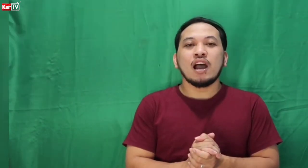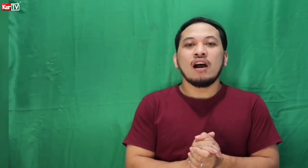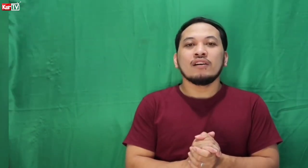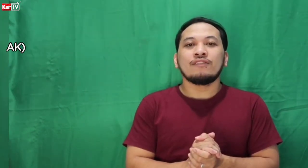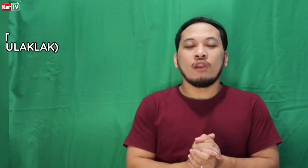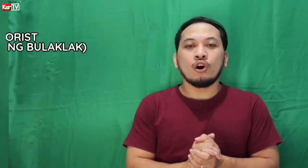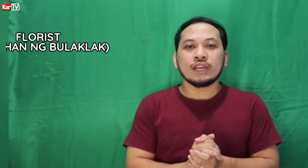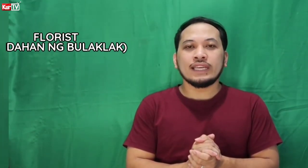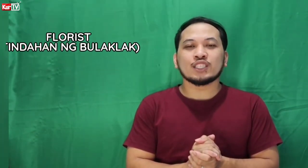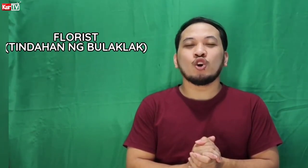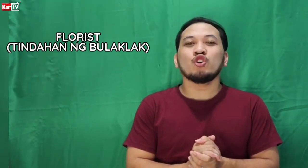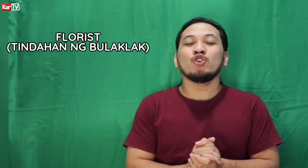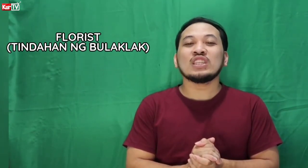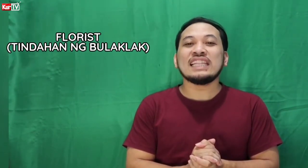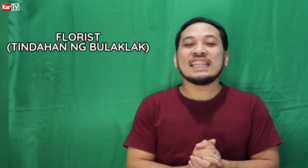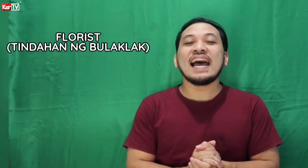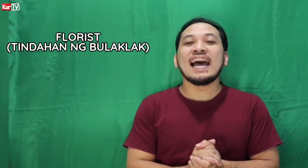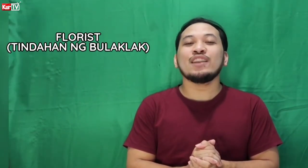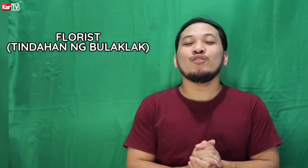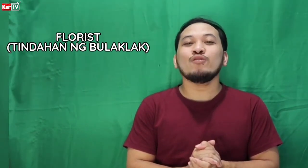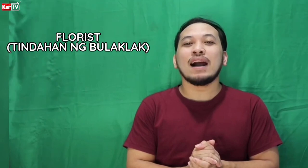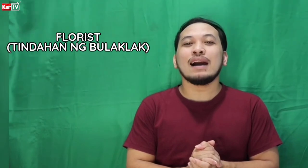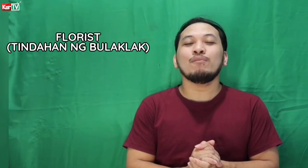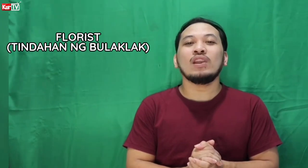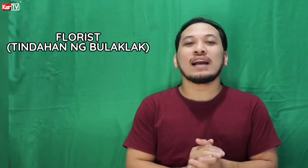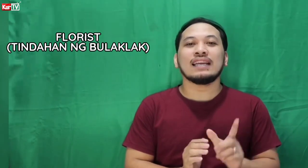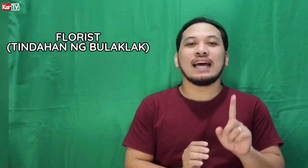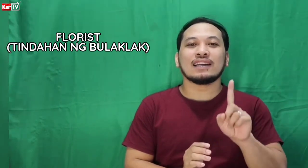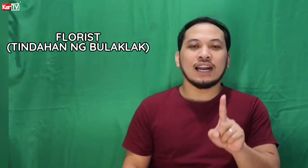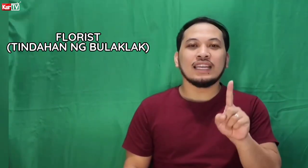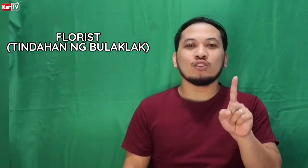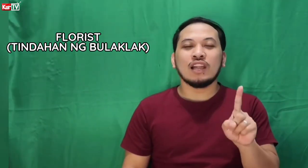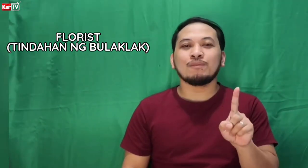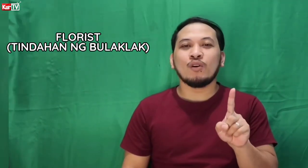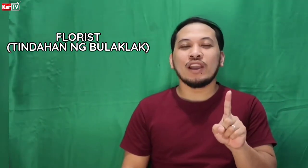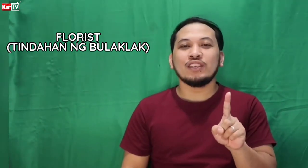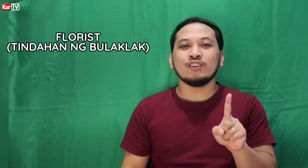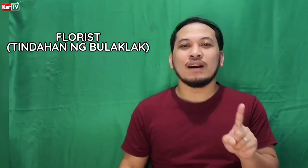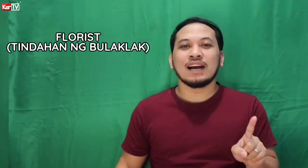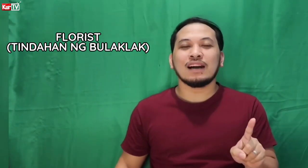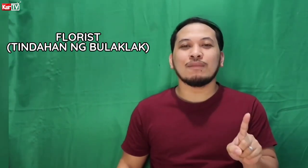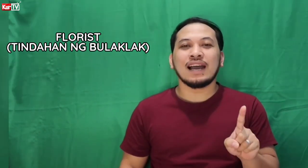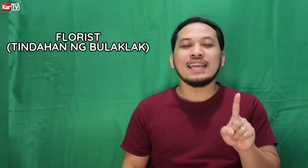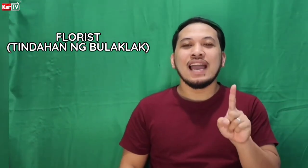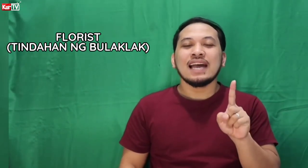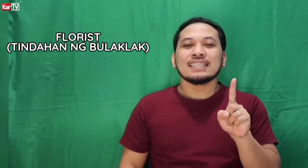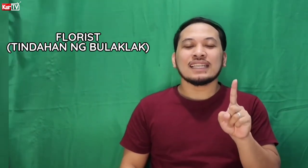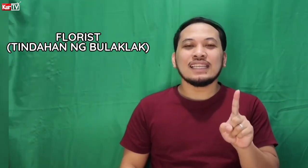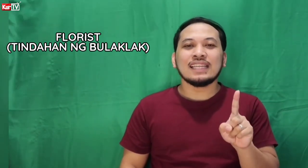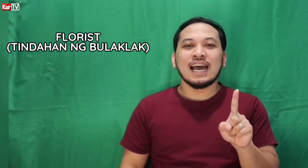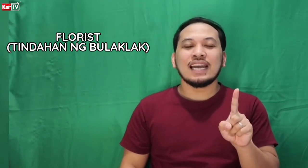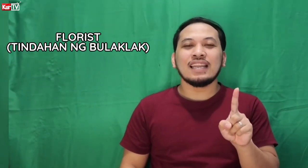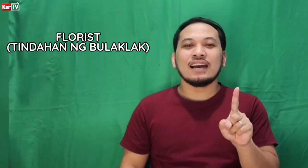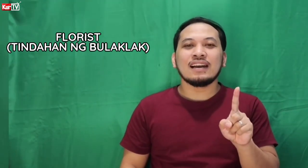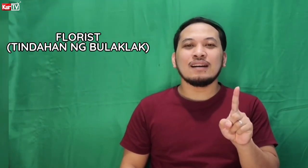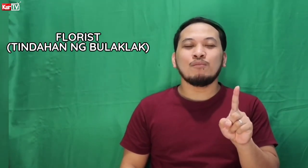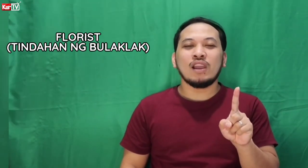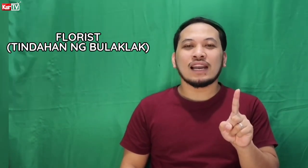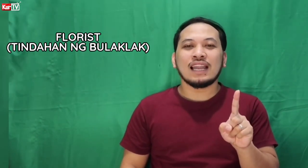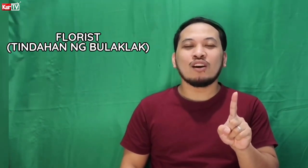Flores. O yung tindahan ng mga bulakla. Nakaganito lang pong inyong mga kamay sa tindahan ng bulakla